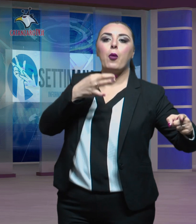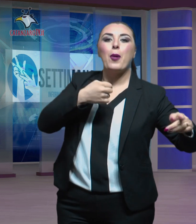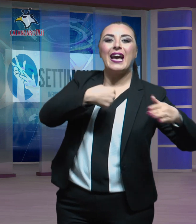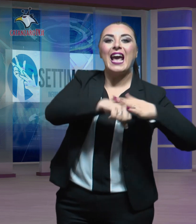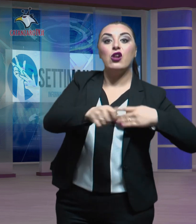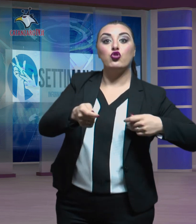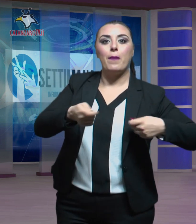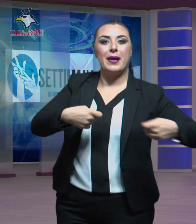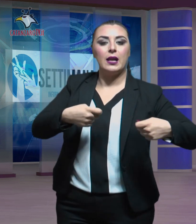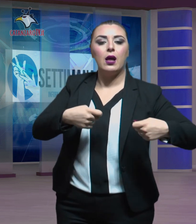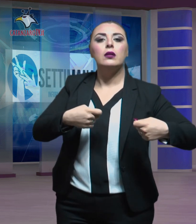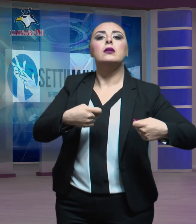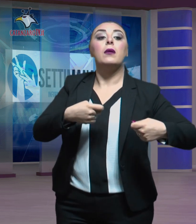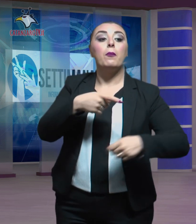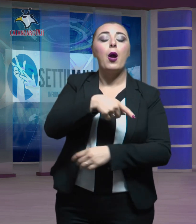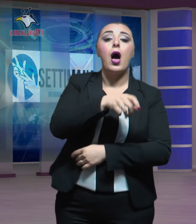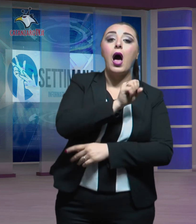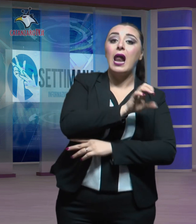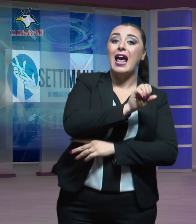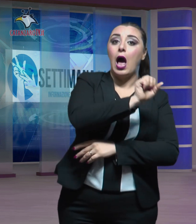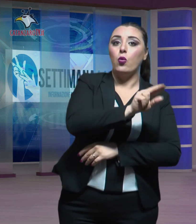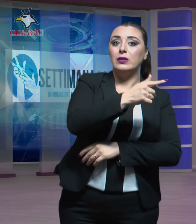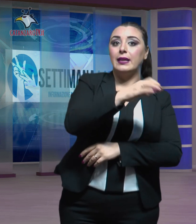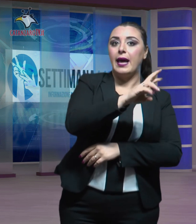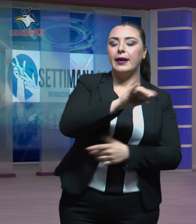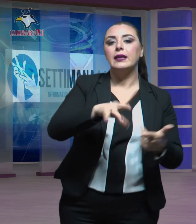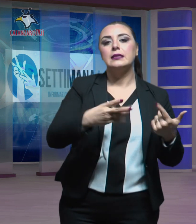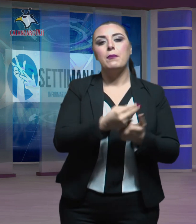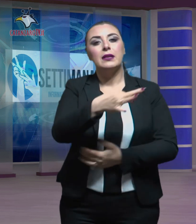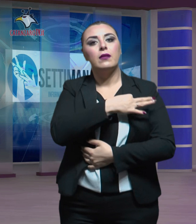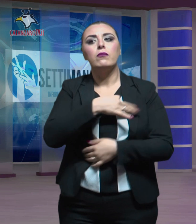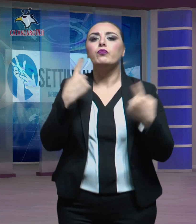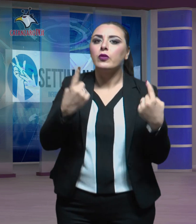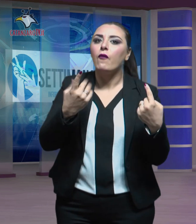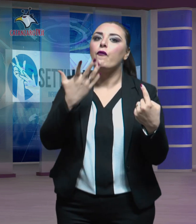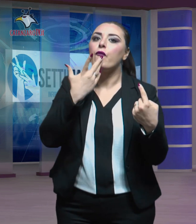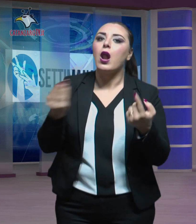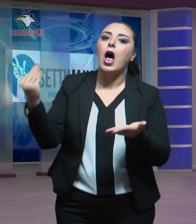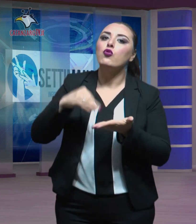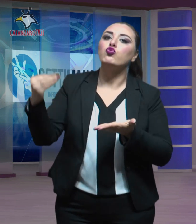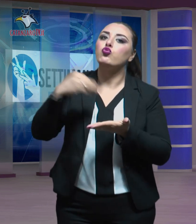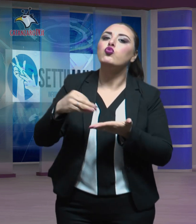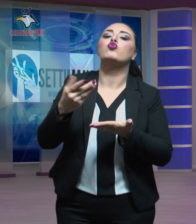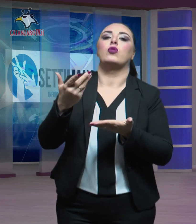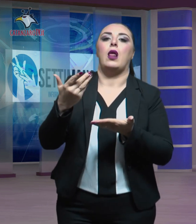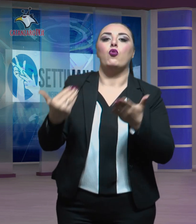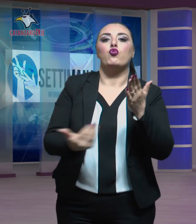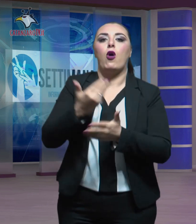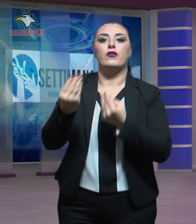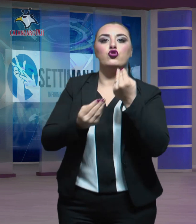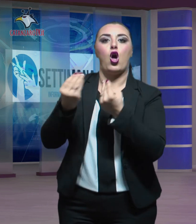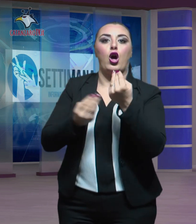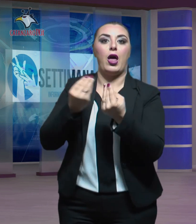-mercato dal quale mister Auteri e di tifosi attendono dalla società i